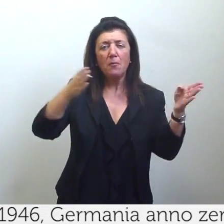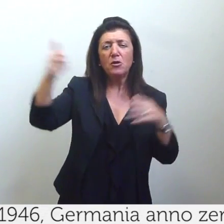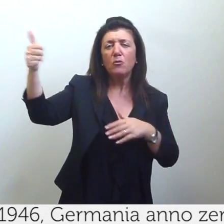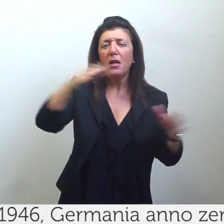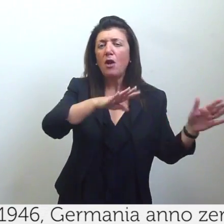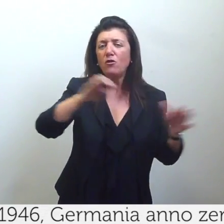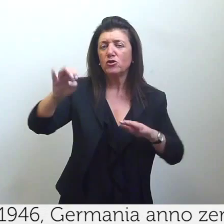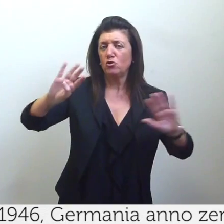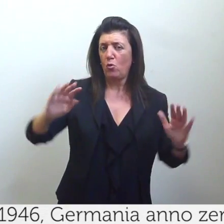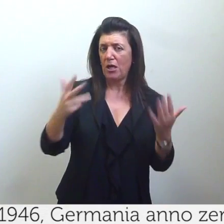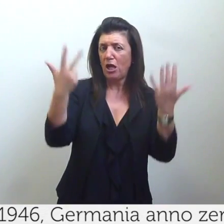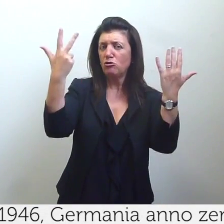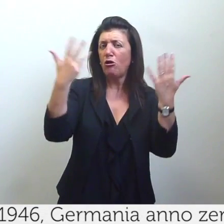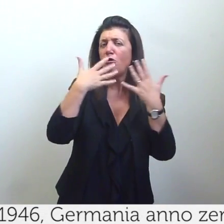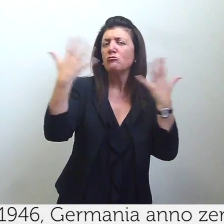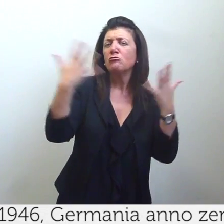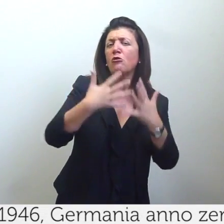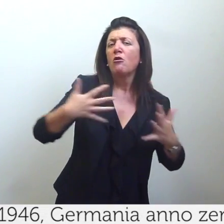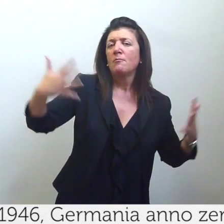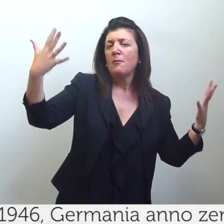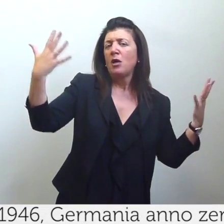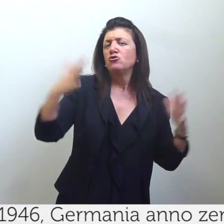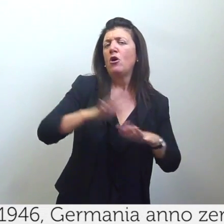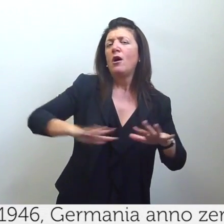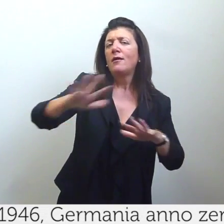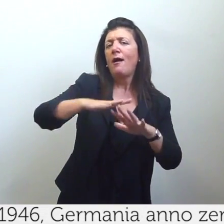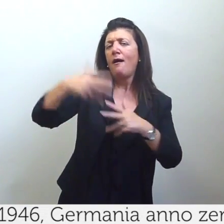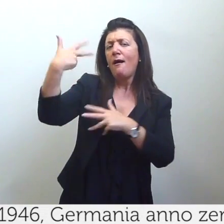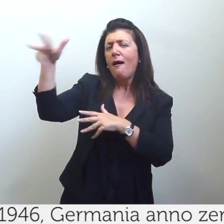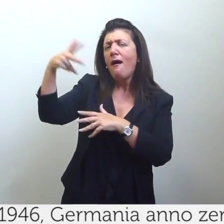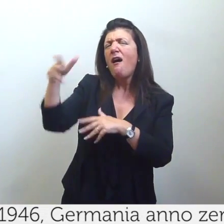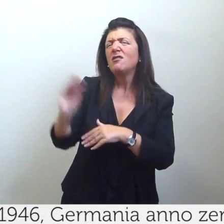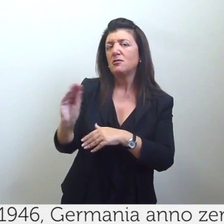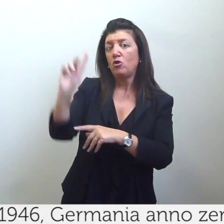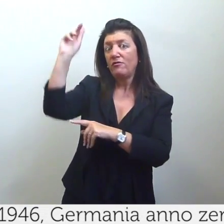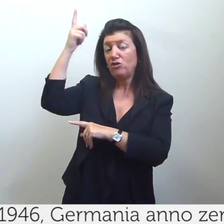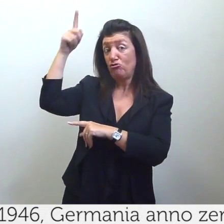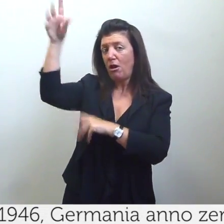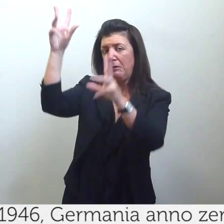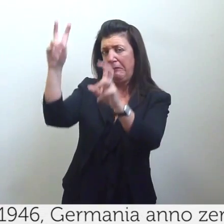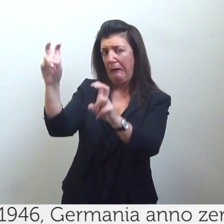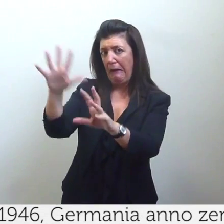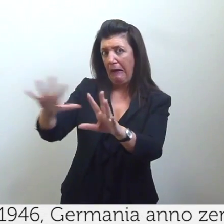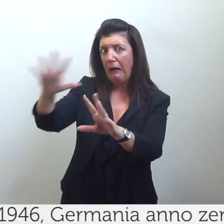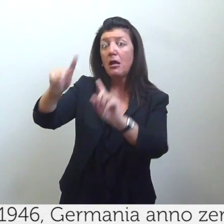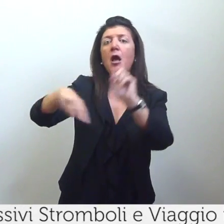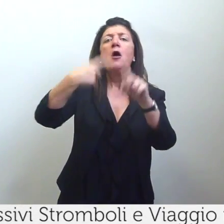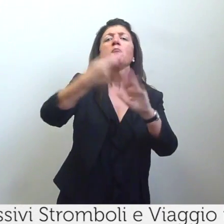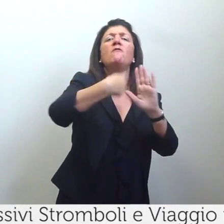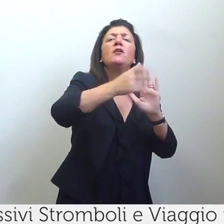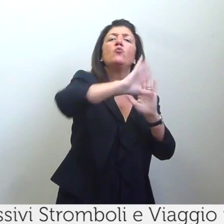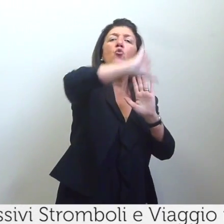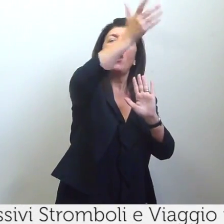in gran parte in una berlino spettrale e i successivi stromboli